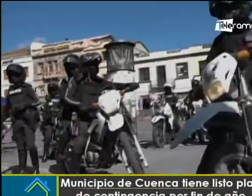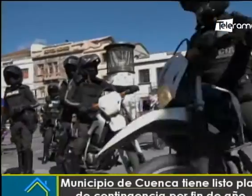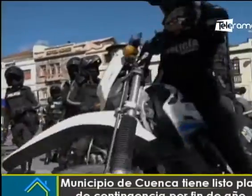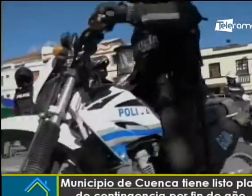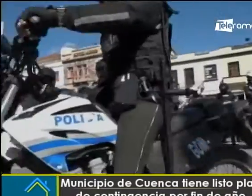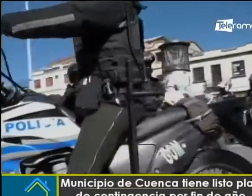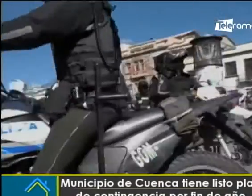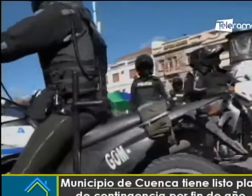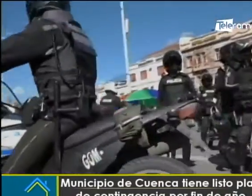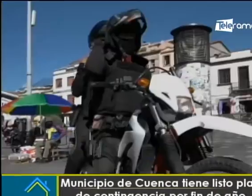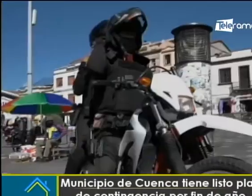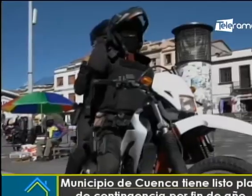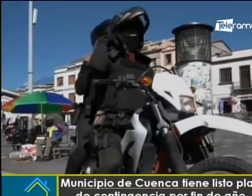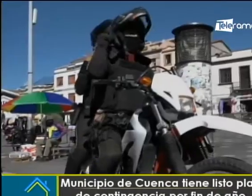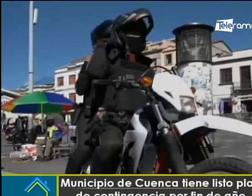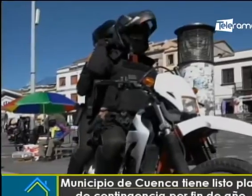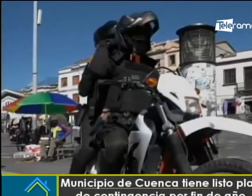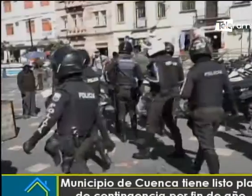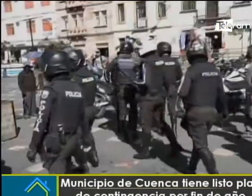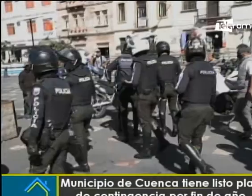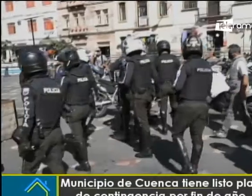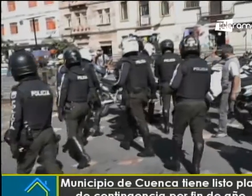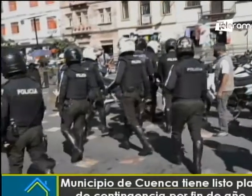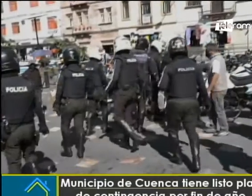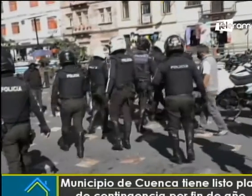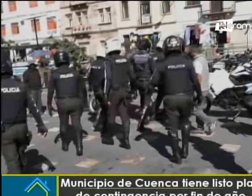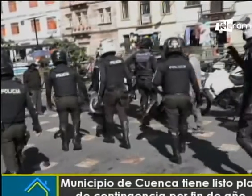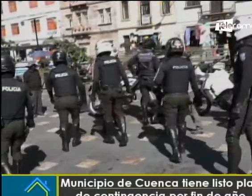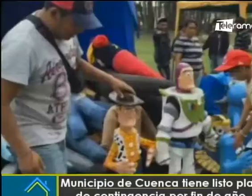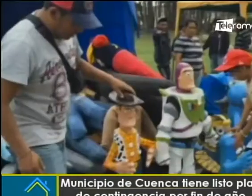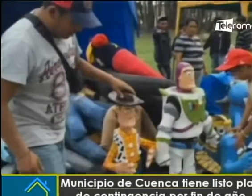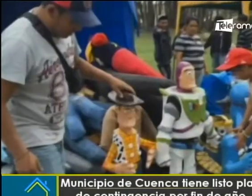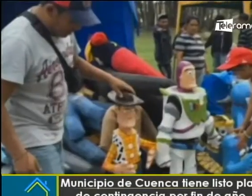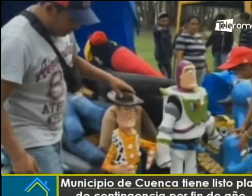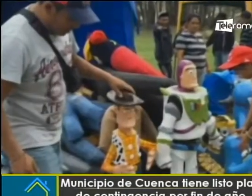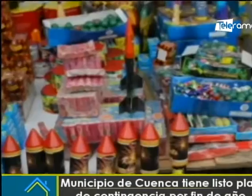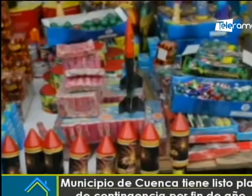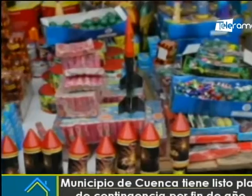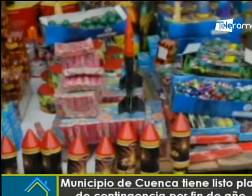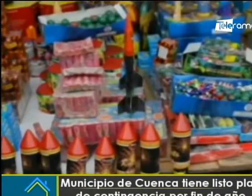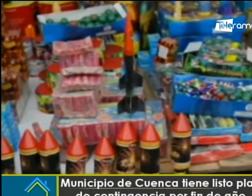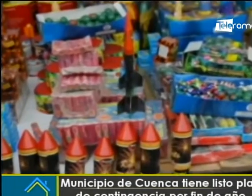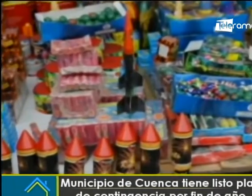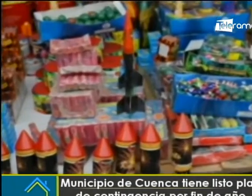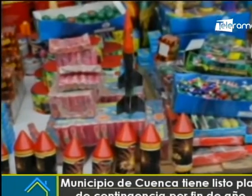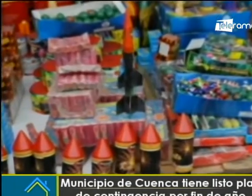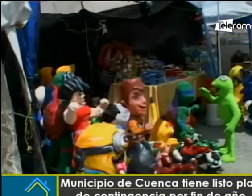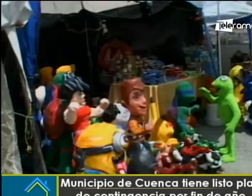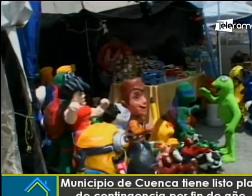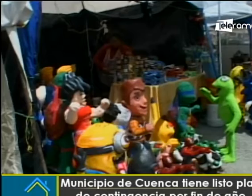y caretas desde hoy hasta el 31 de diciembre. Entre los sectores autorizados están los parques de